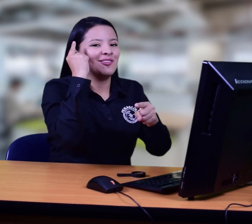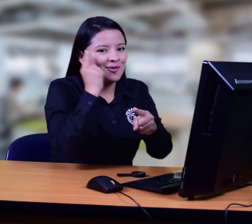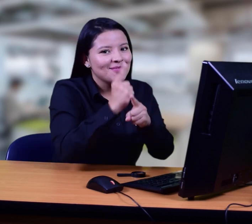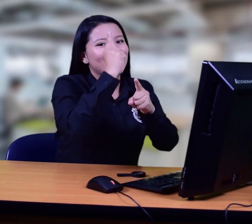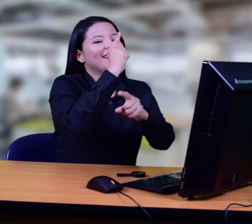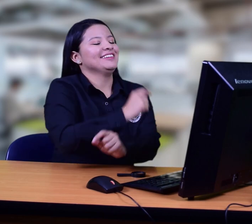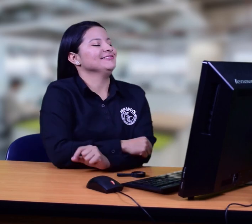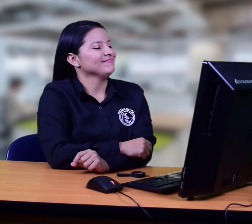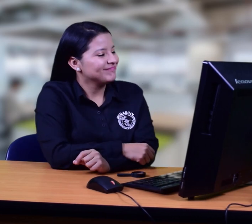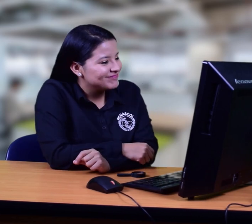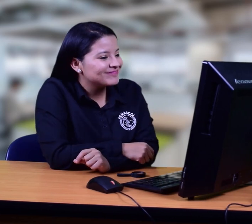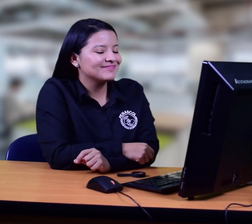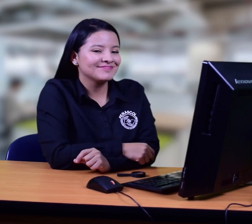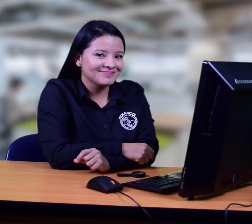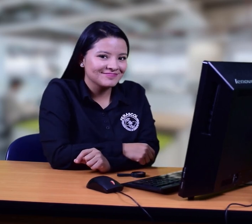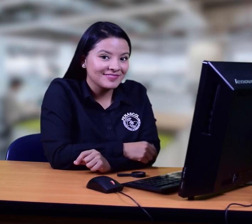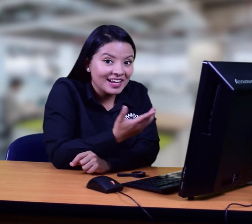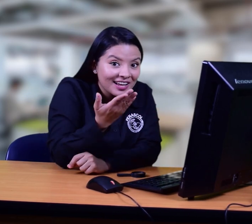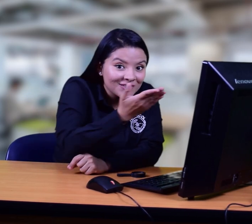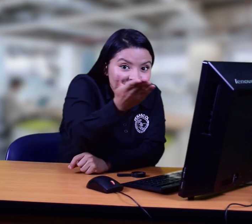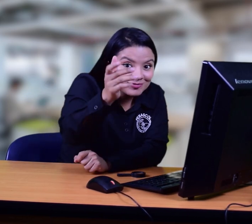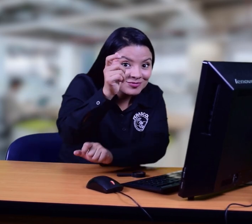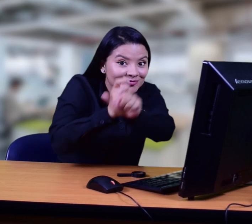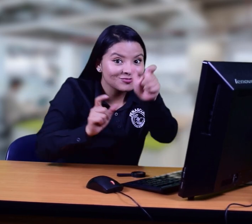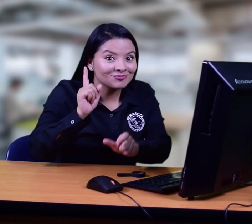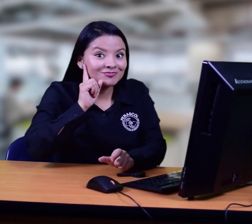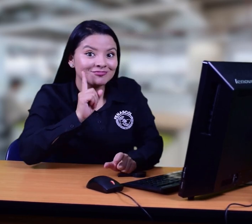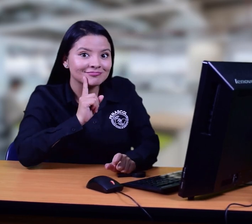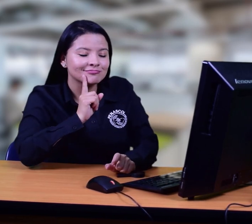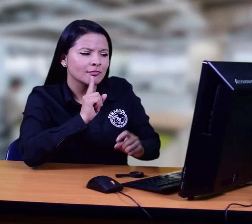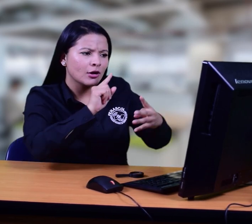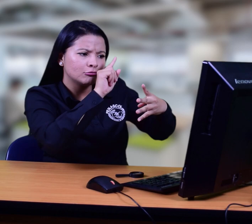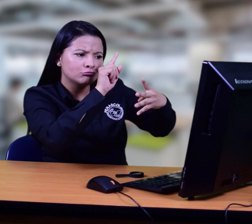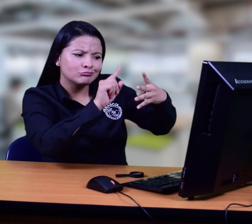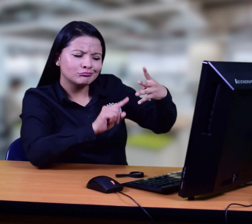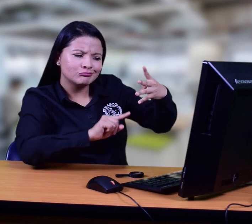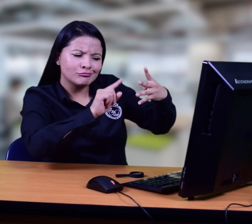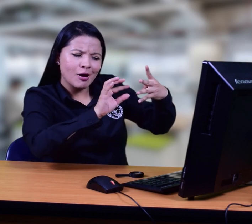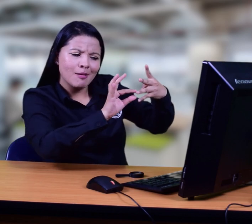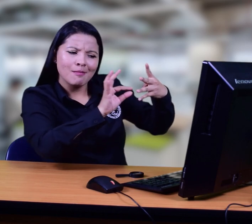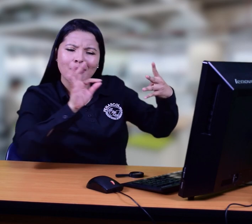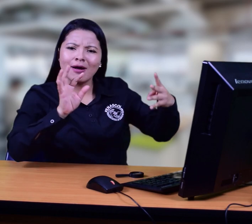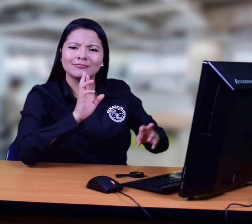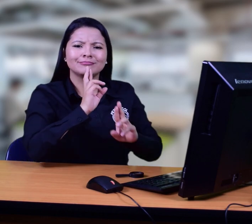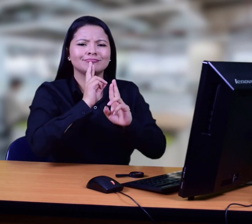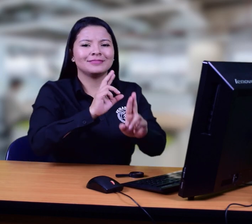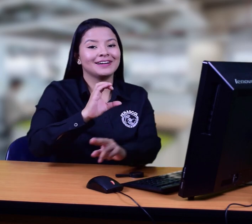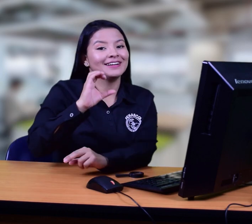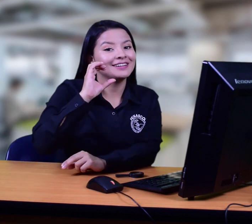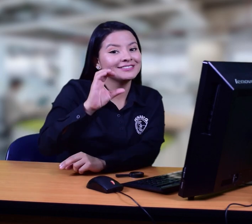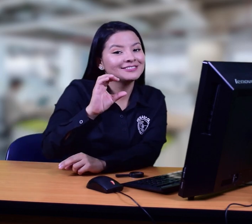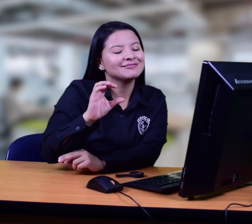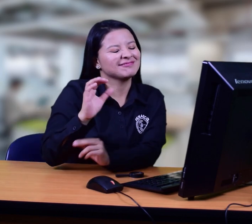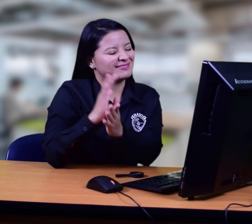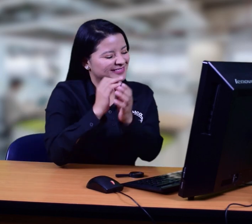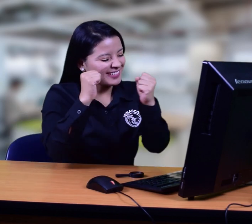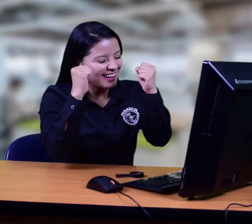Así es. Esa es la respuesta. Felicidades a los que participaron y escogieron esta opción.